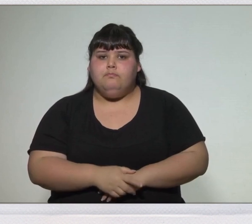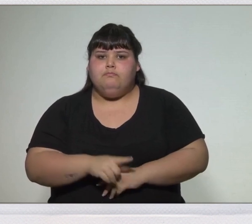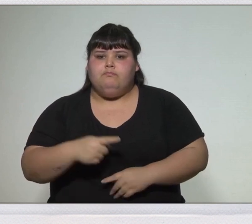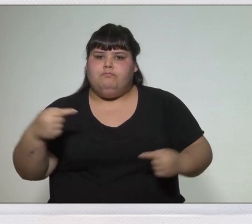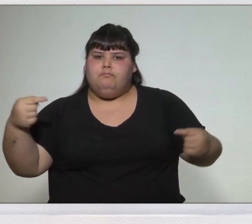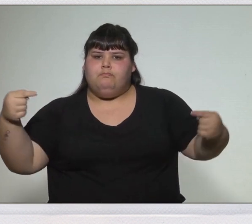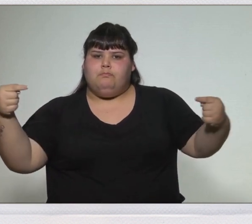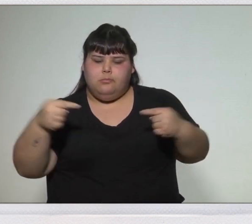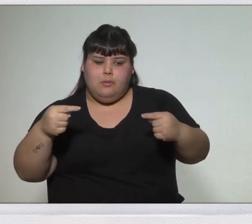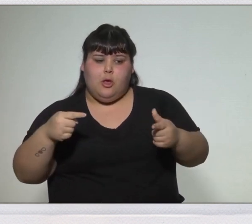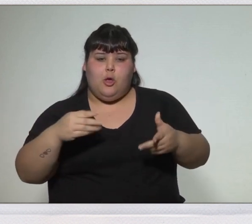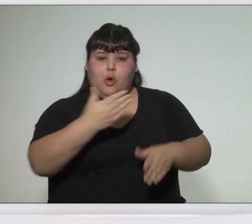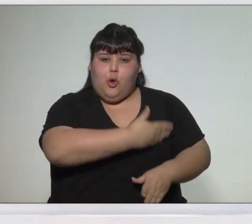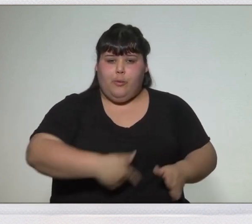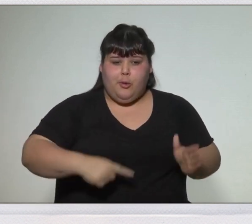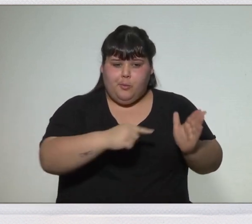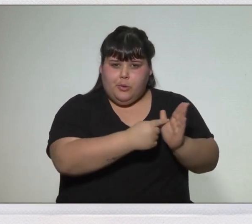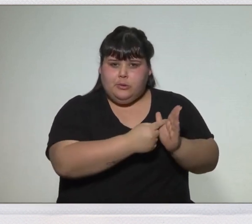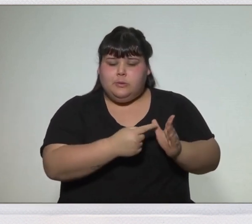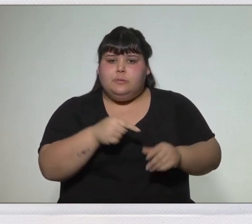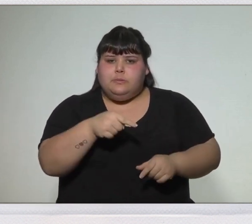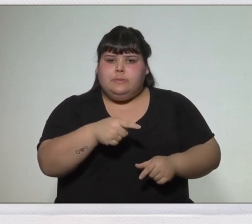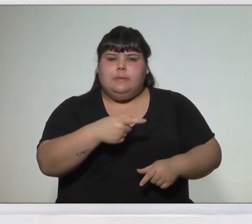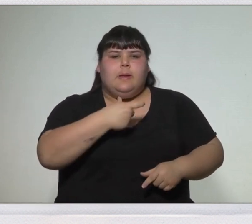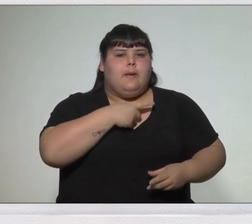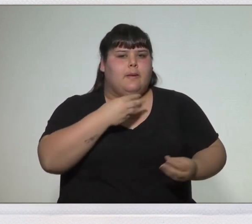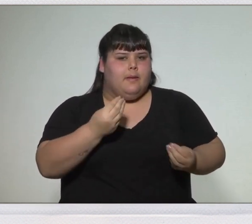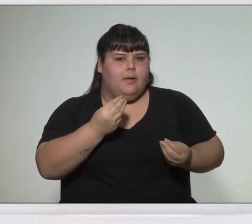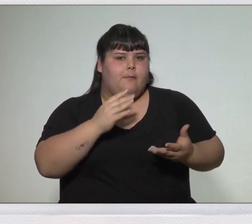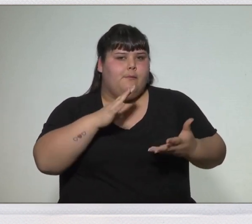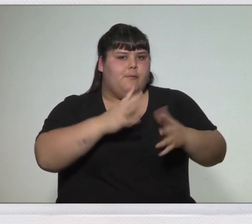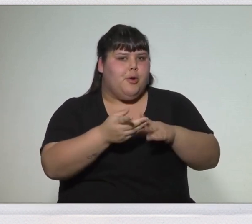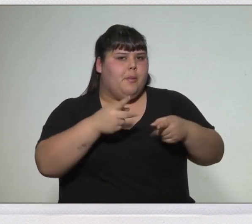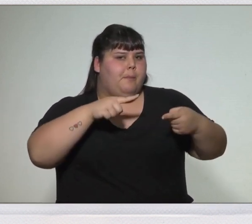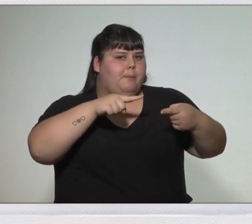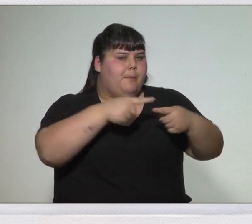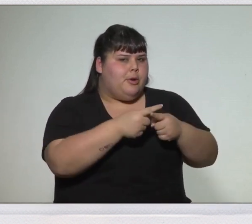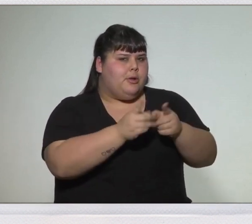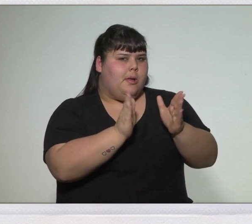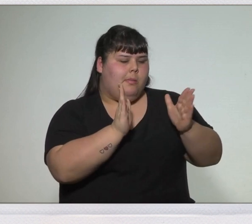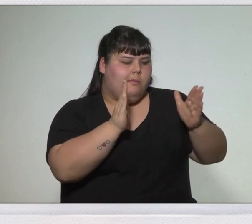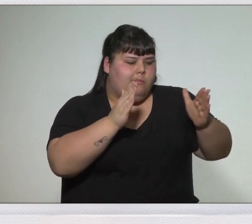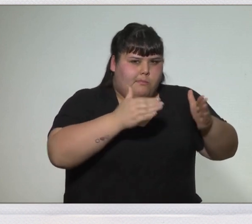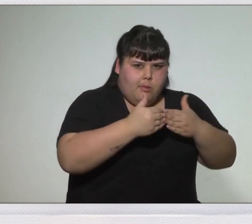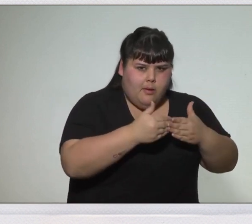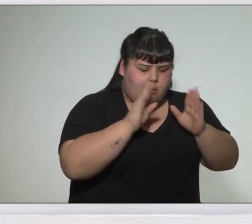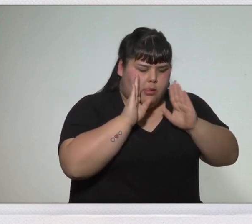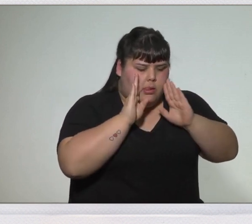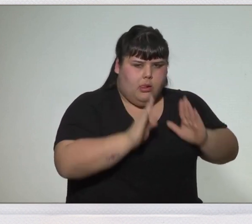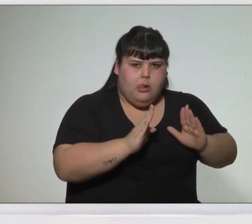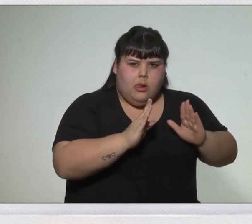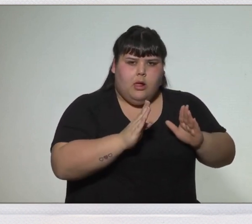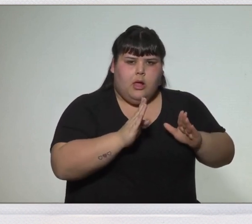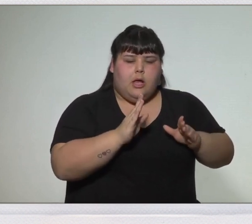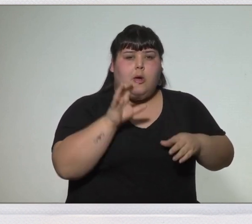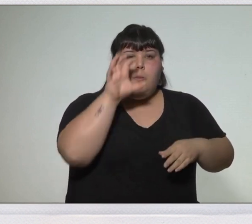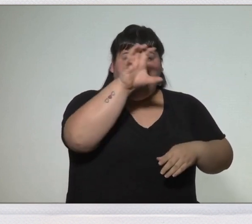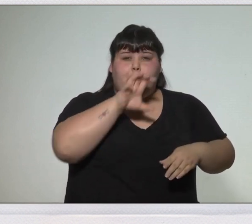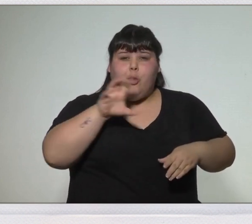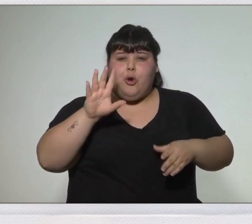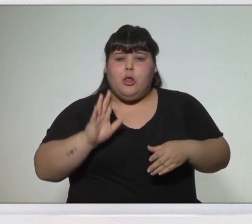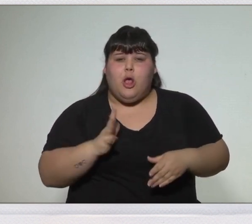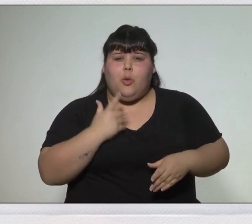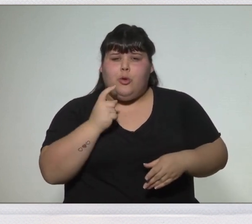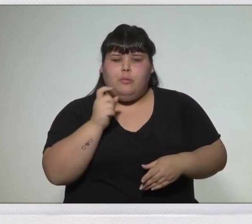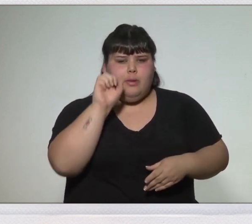diferencias con el gobierno porteño, que aspiraban a una política centralista sin respeto de las